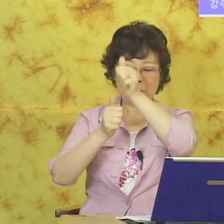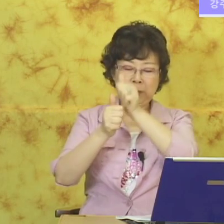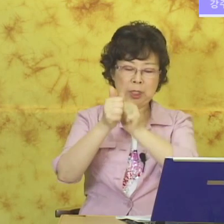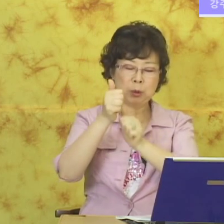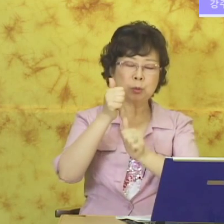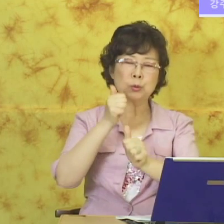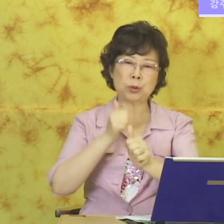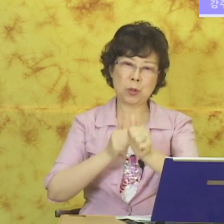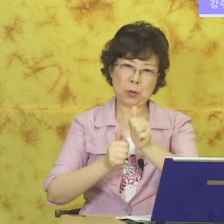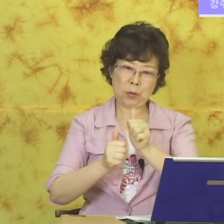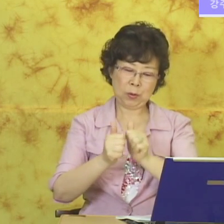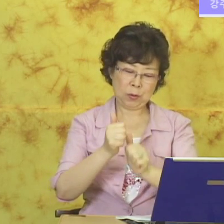후손.